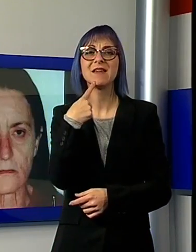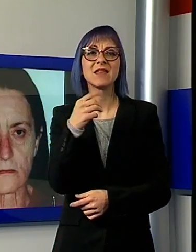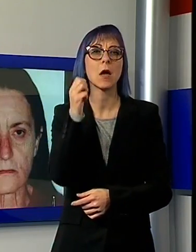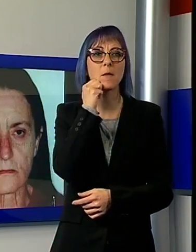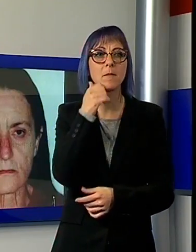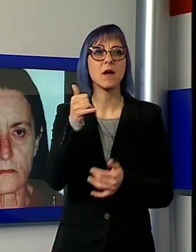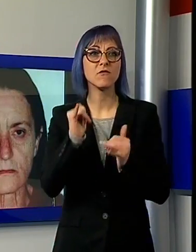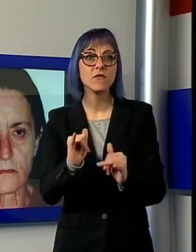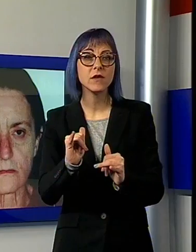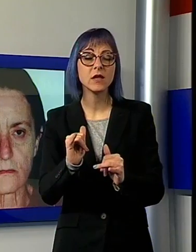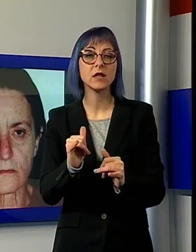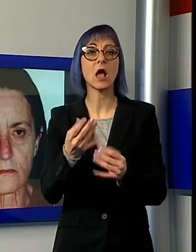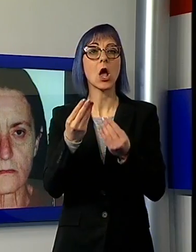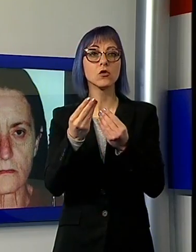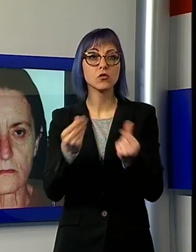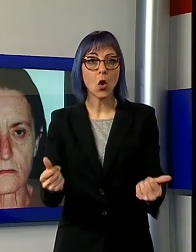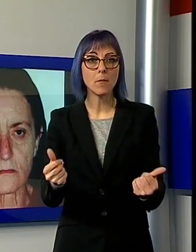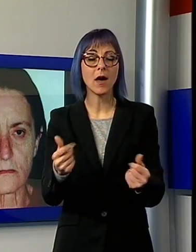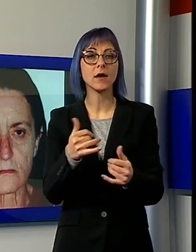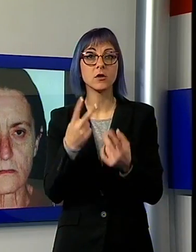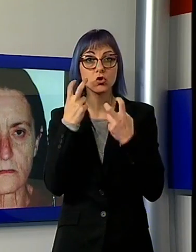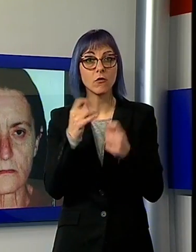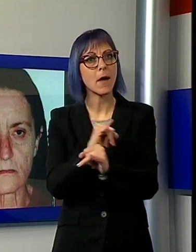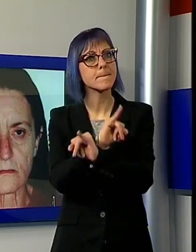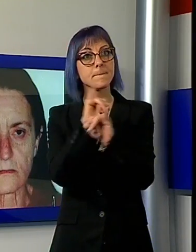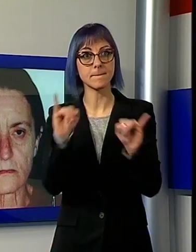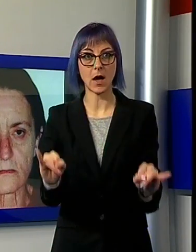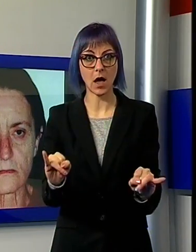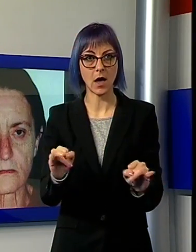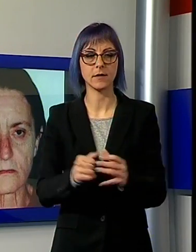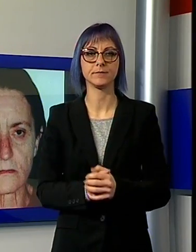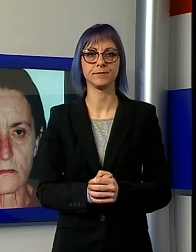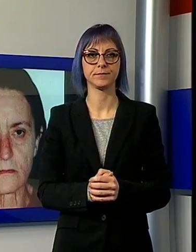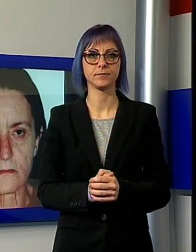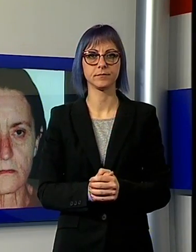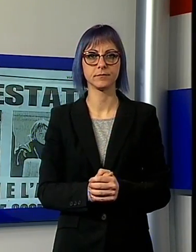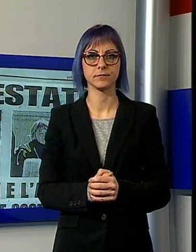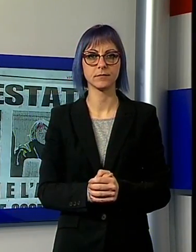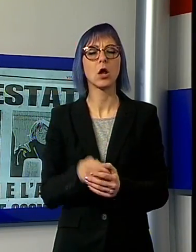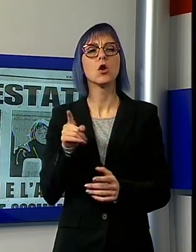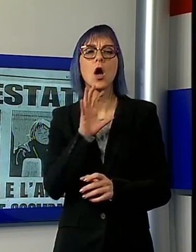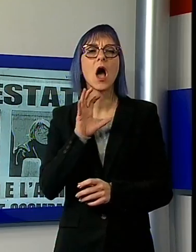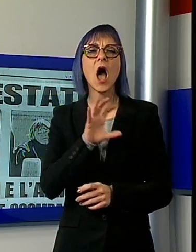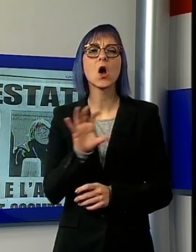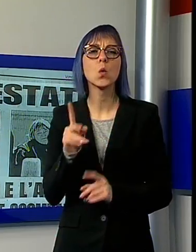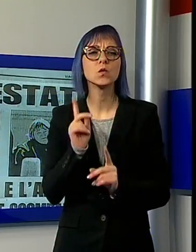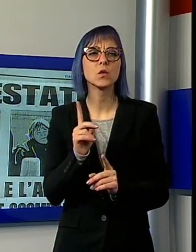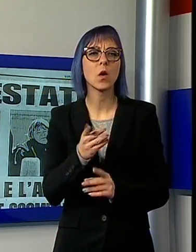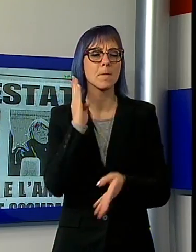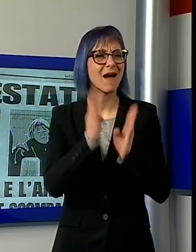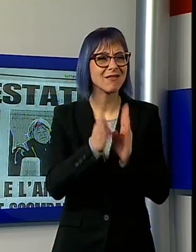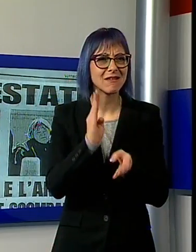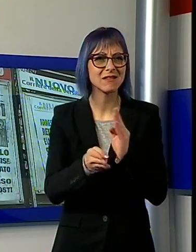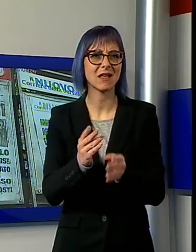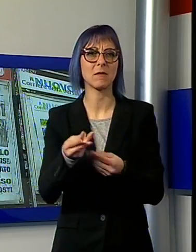ritrovate. I ricorsi della difesa sono stati dichiarati non inammissibili, ma respinti. Maltrattamenti, circonvenzione di incapaci,